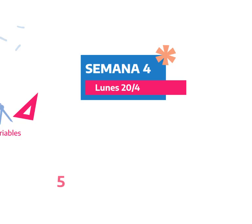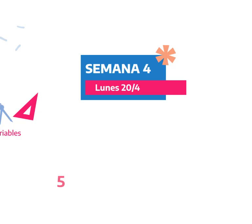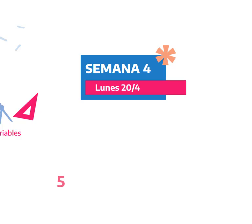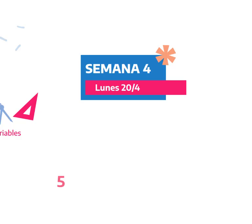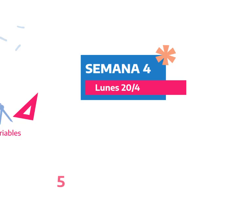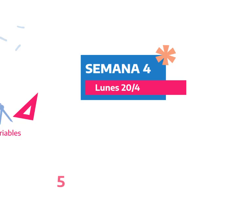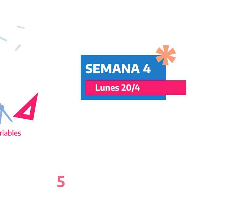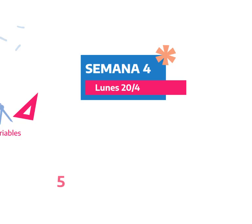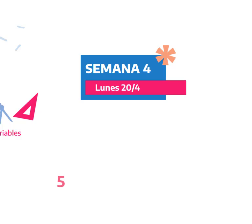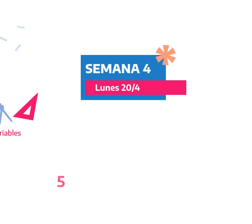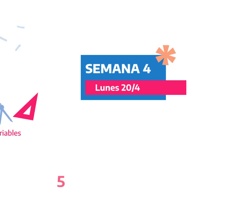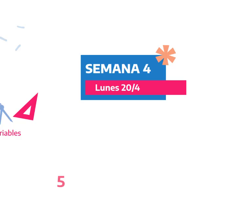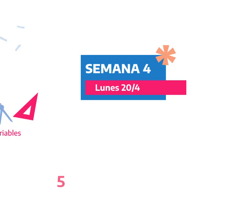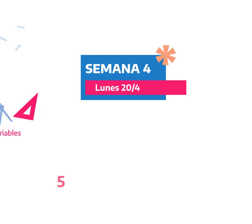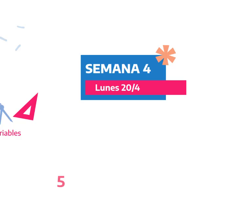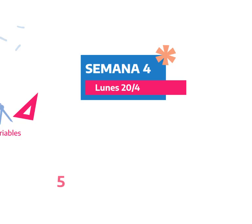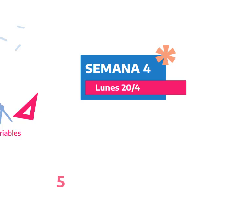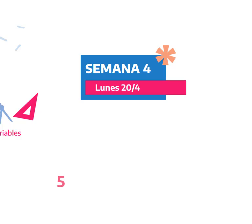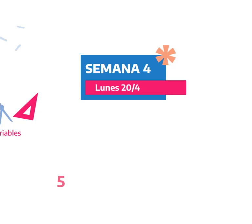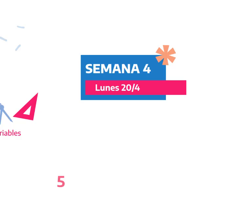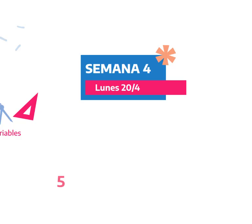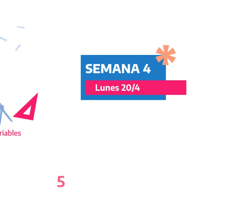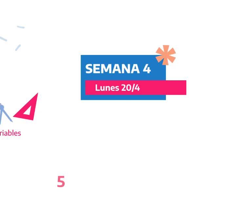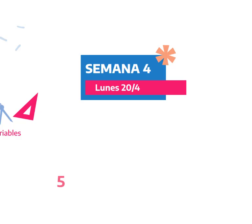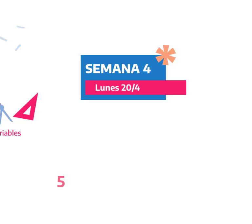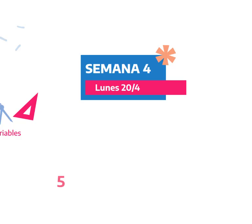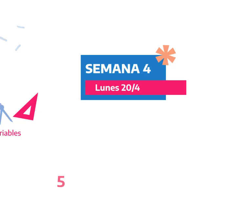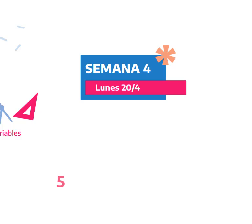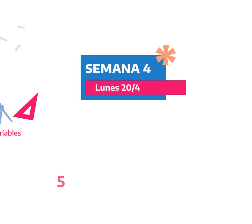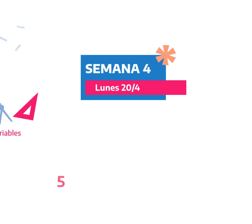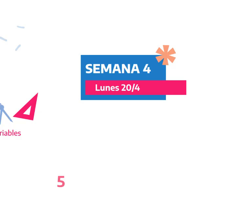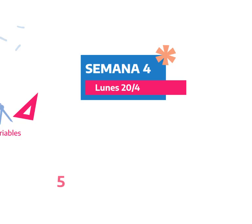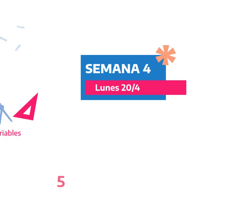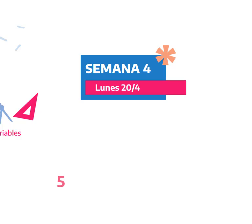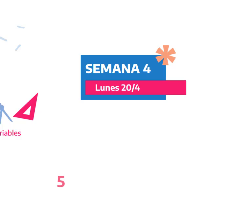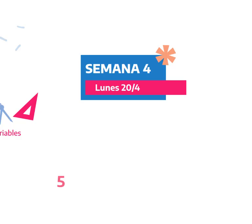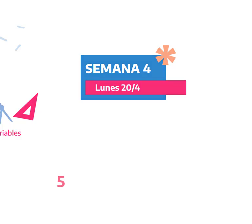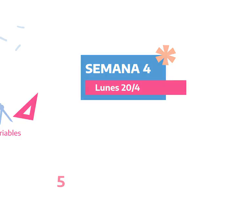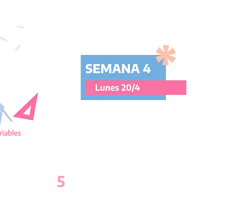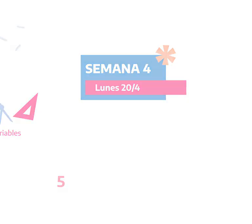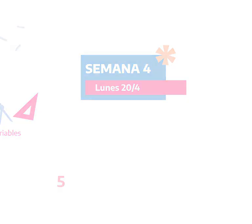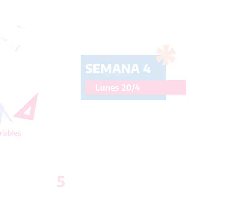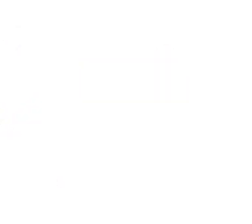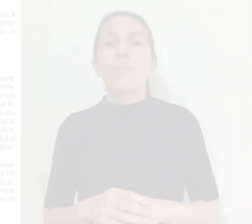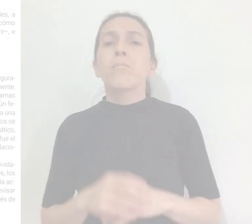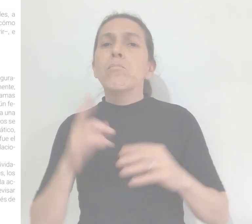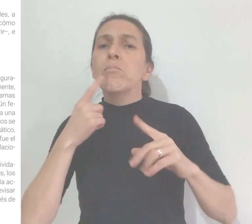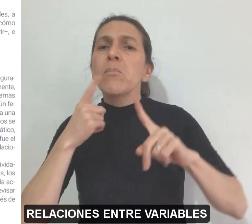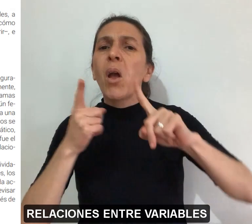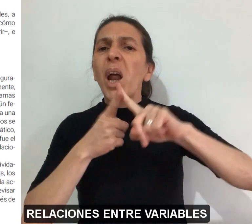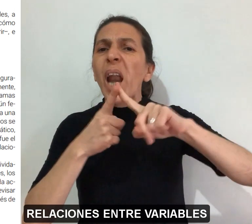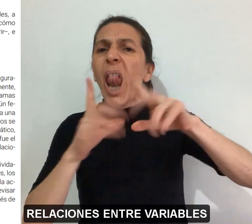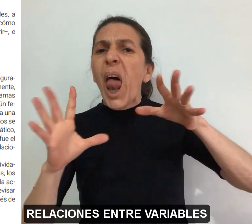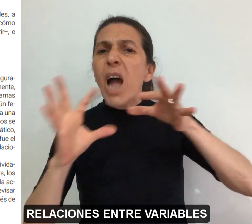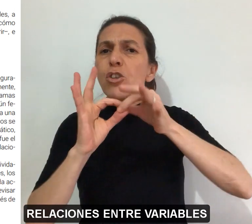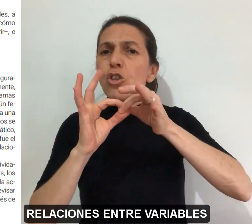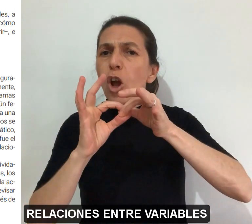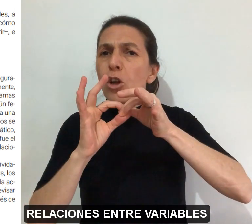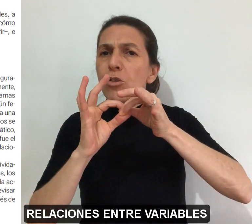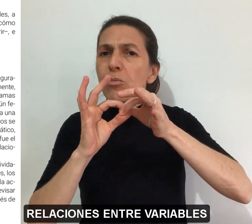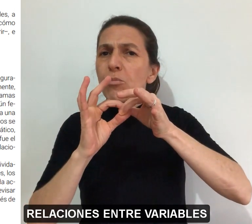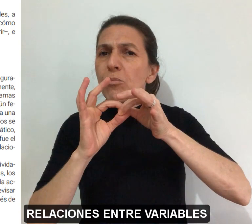Relaciones entre variables. Página número 5. Relaciones